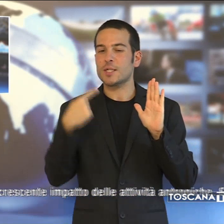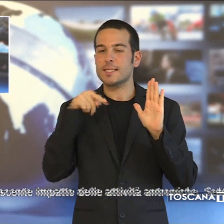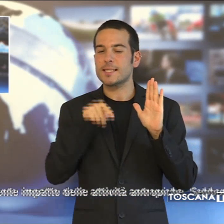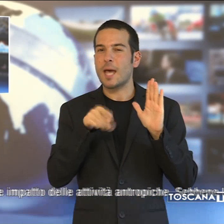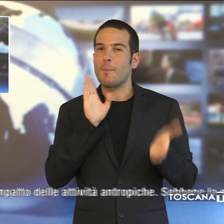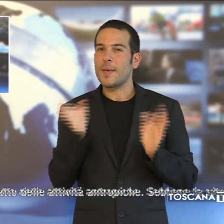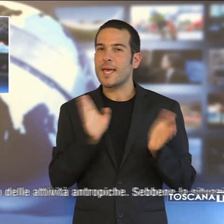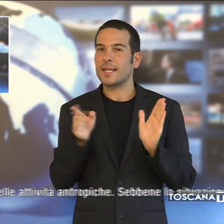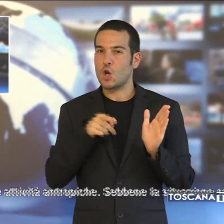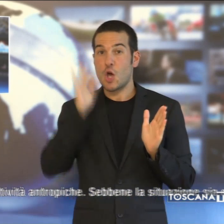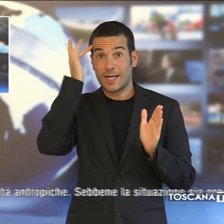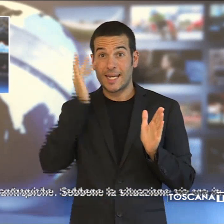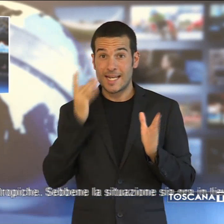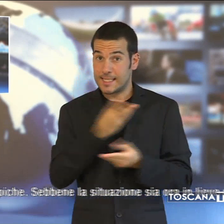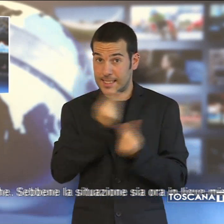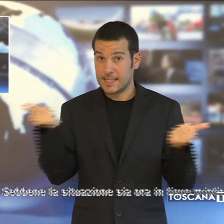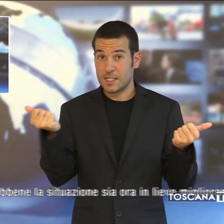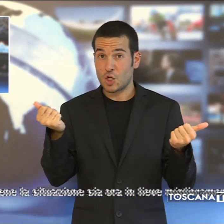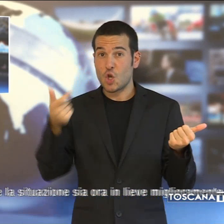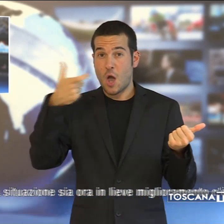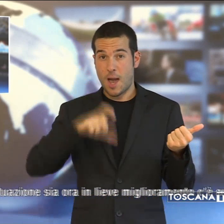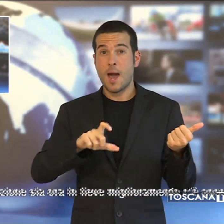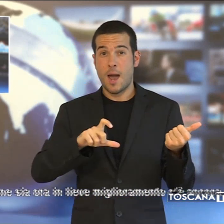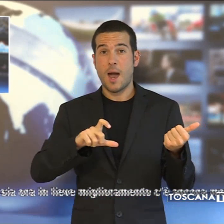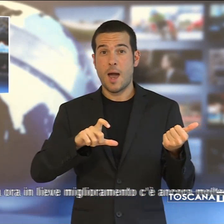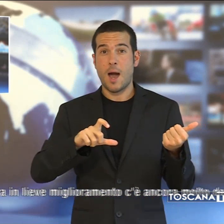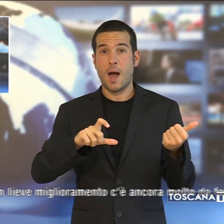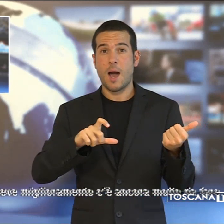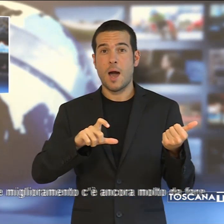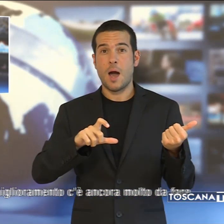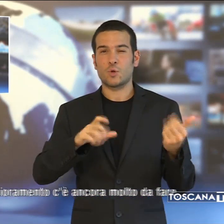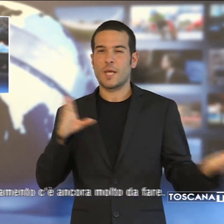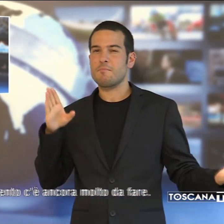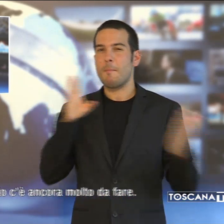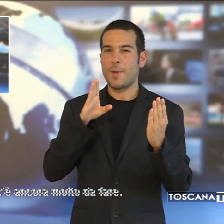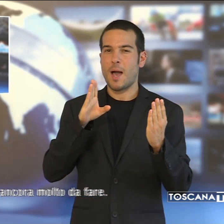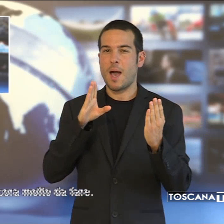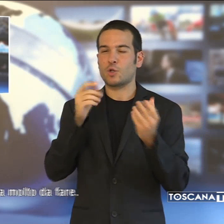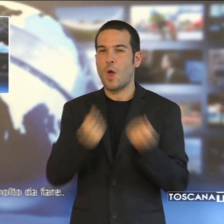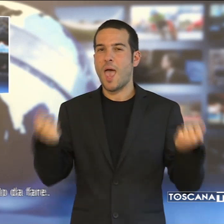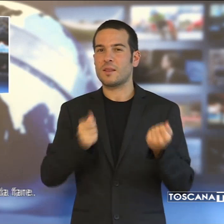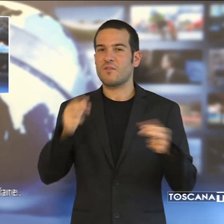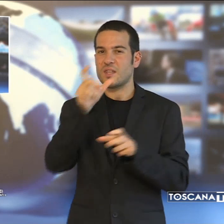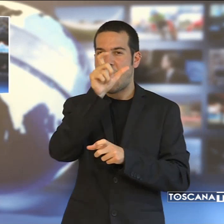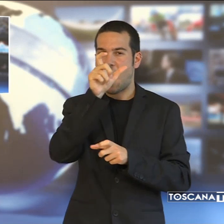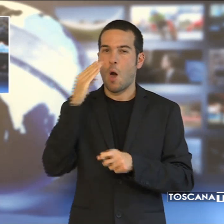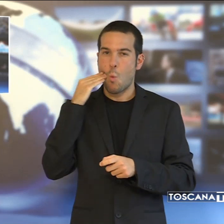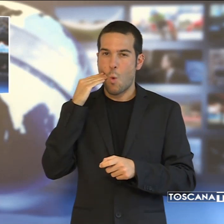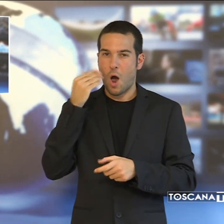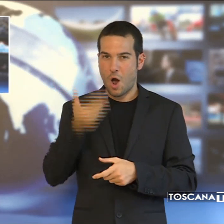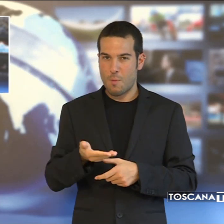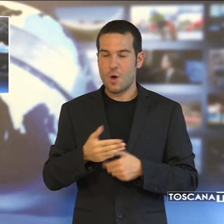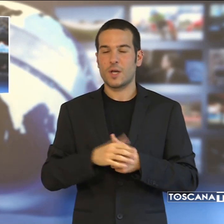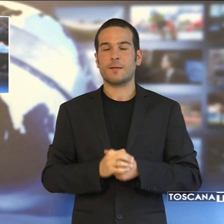rischiato di estinguersi, soprattutto a causa del crescente impatto delle attività antropiche. Sebbene la